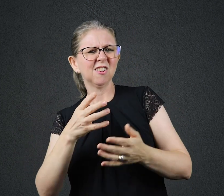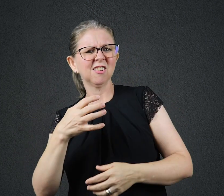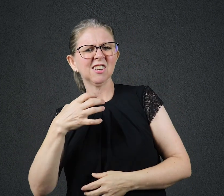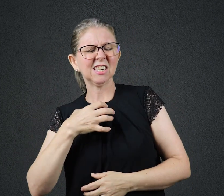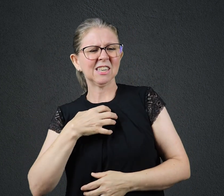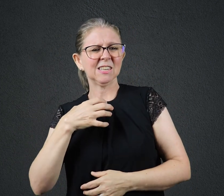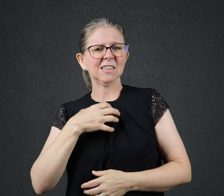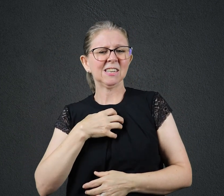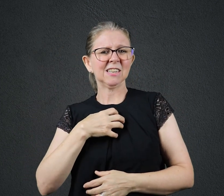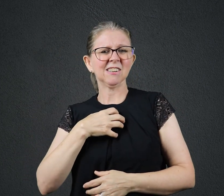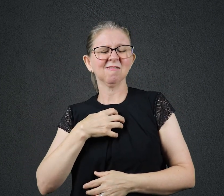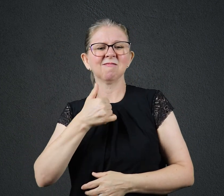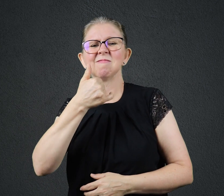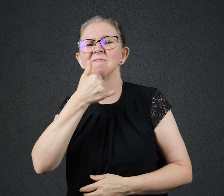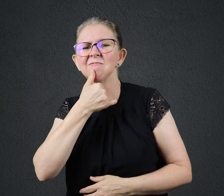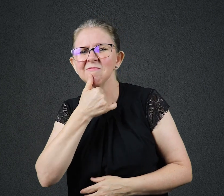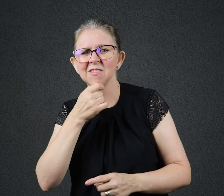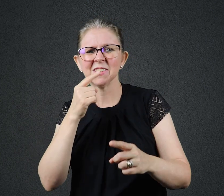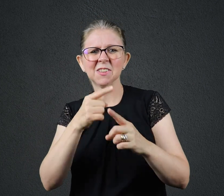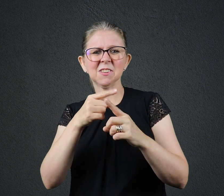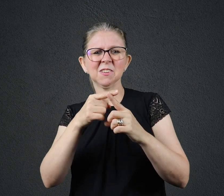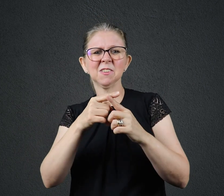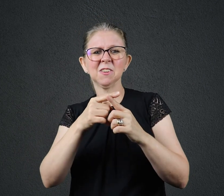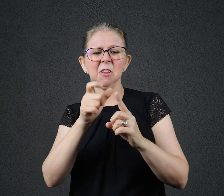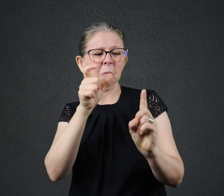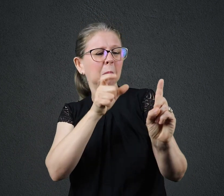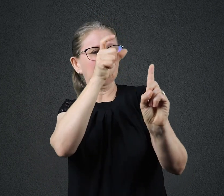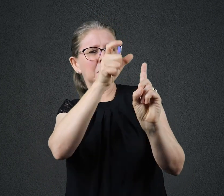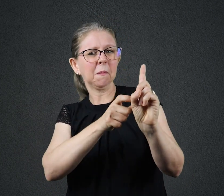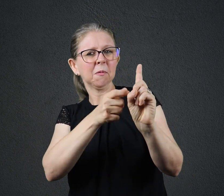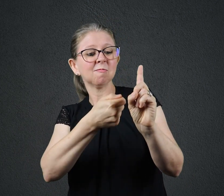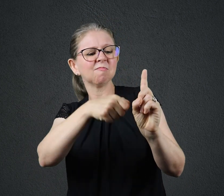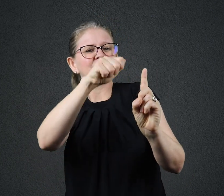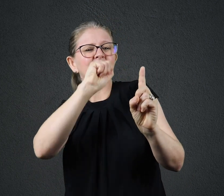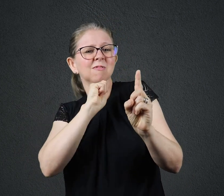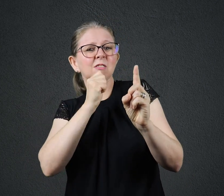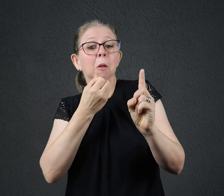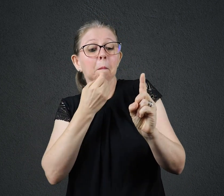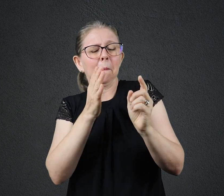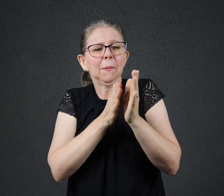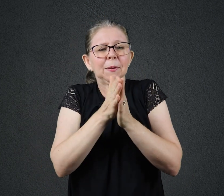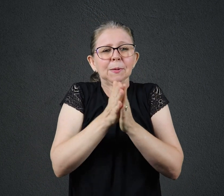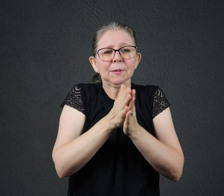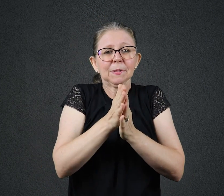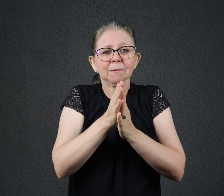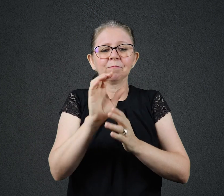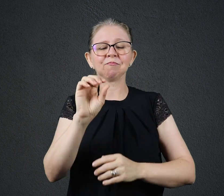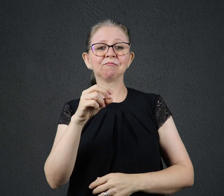INCAPAZ DE ATENDER AS SUAS EXPECTATIVAS OU FOI VOCÊ QUE DESAPONTOU ALGUÉM PORQUE TAL PESSOA